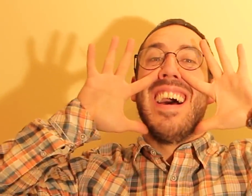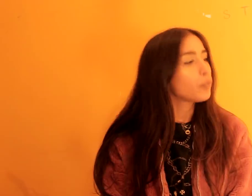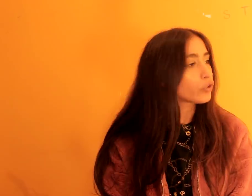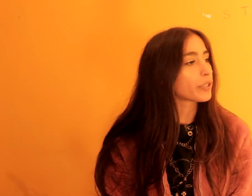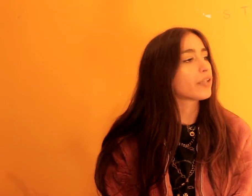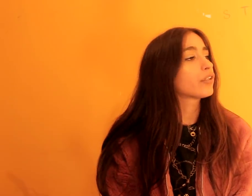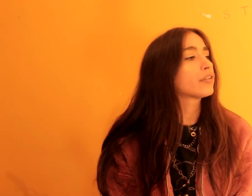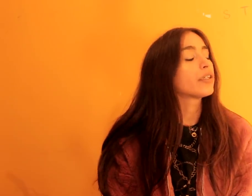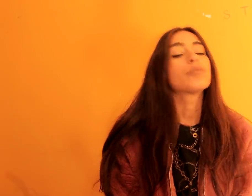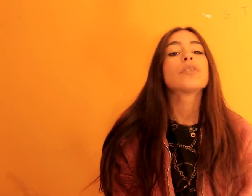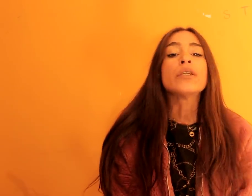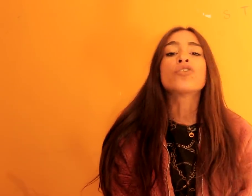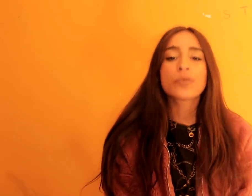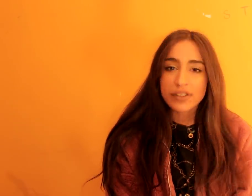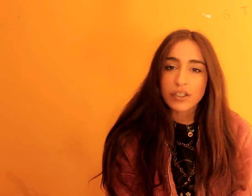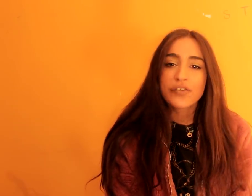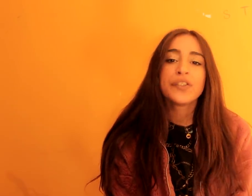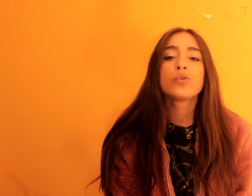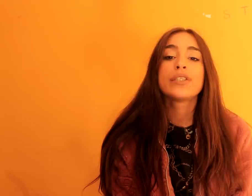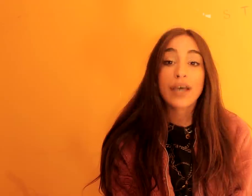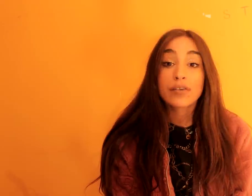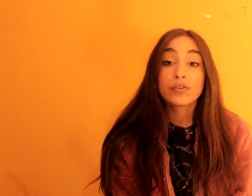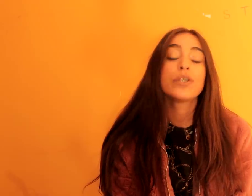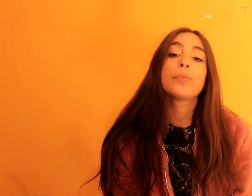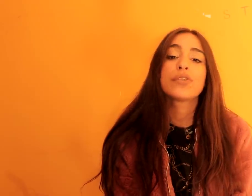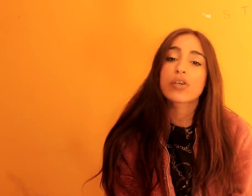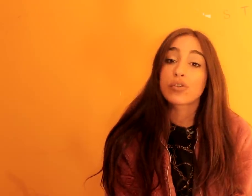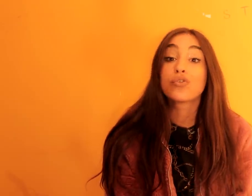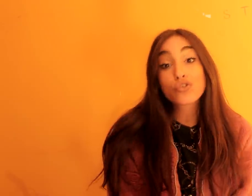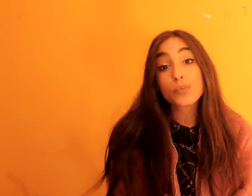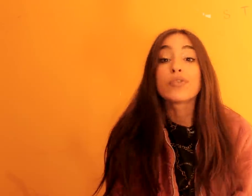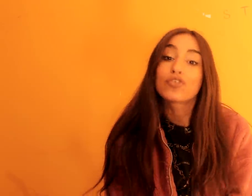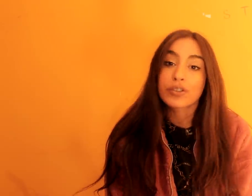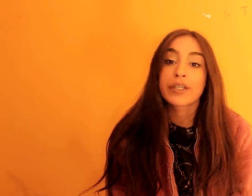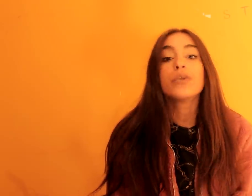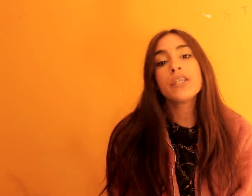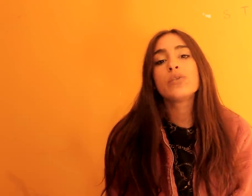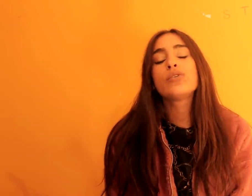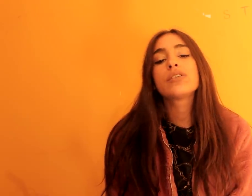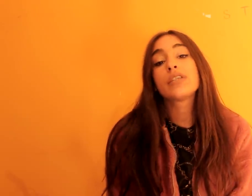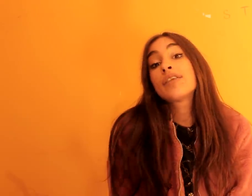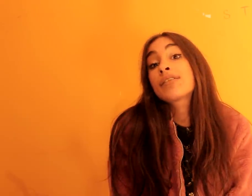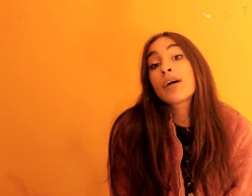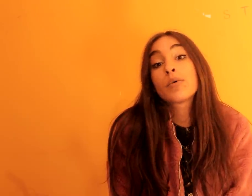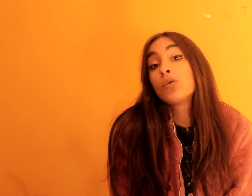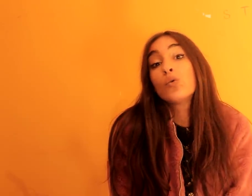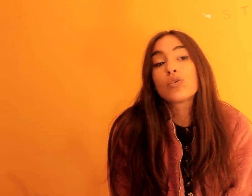Muito obrigada, senhora anterior. Chegamos, assim, ao fim do oitavo episódio, do estúpido, estranho e inútil, e quem sabe, olha o último.